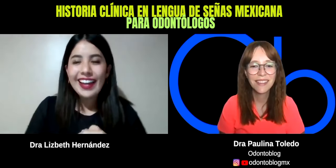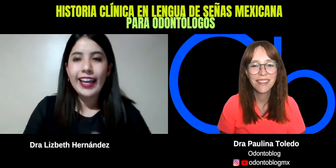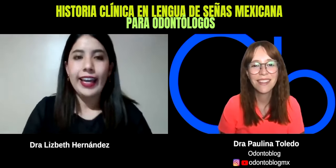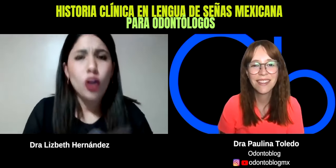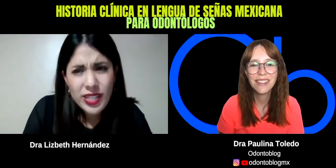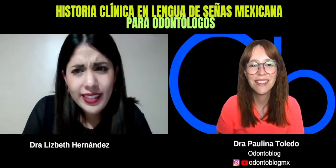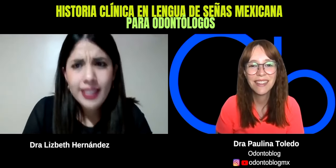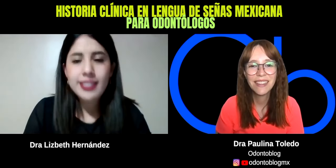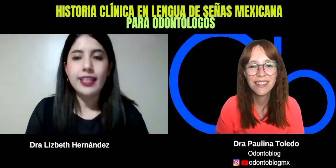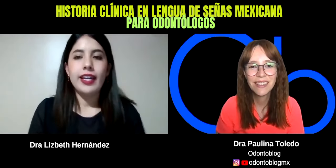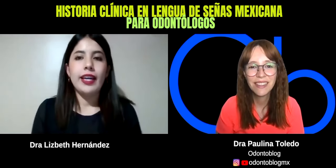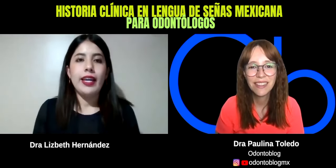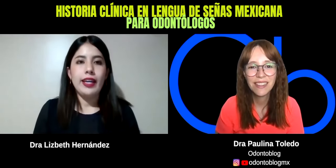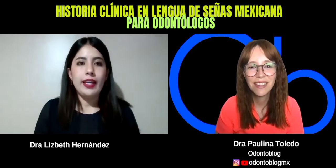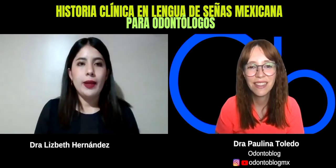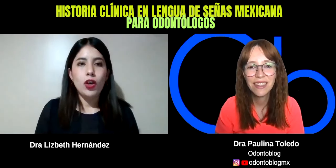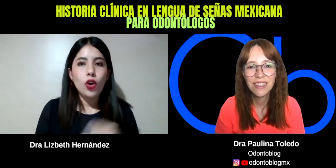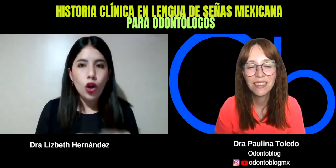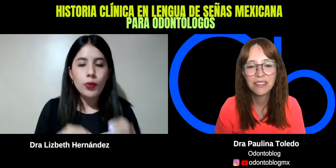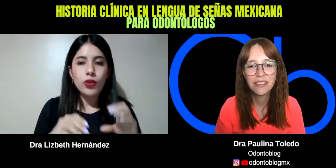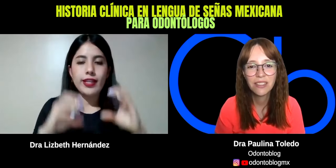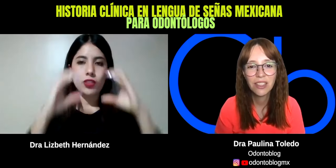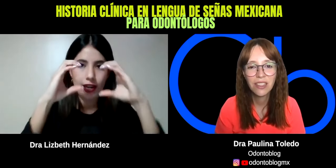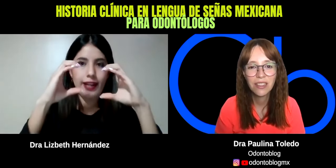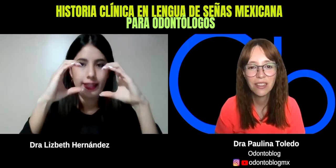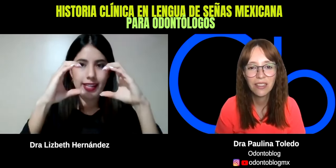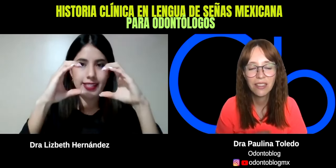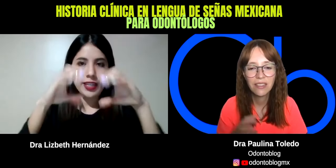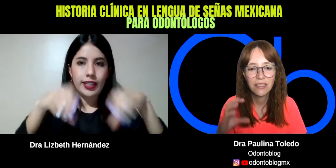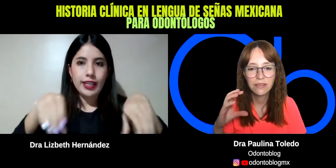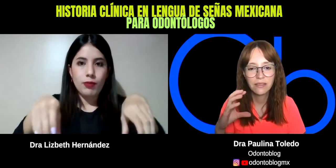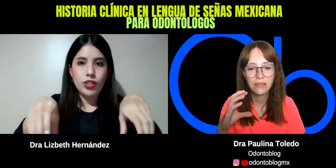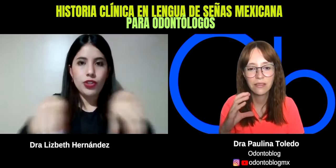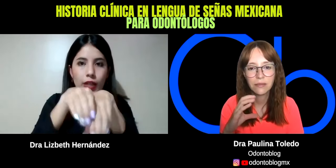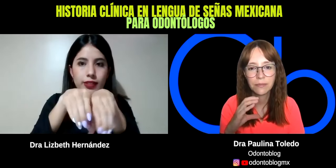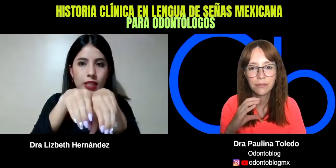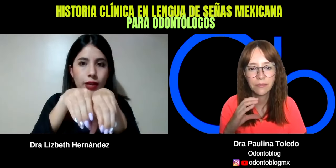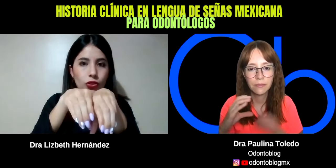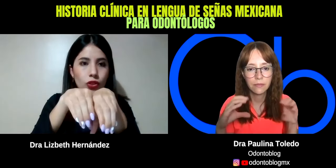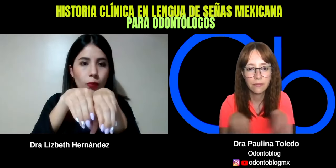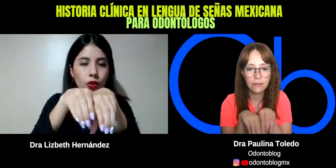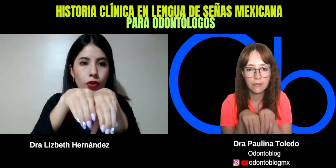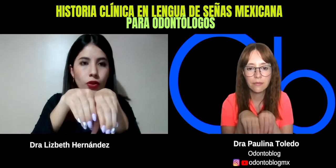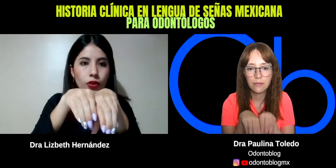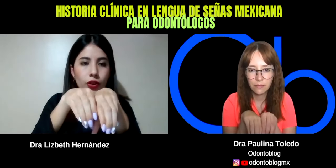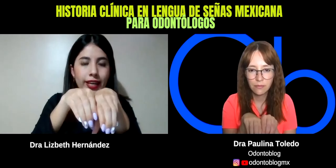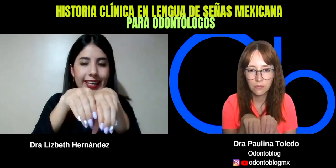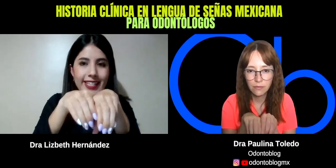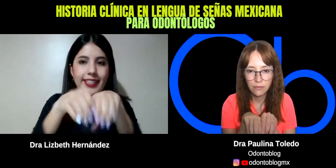¿Cómo estás? ¿Cómo? Es con la letra C, y vamos a chocar nuestras manos. ¿Cómo? Y estás